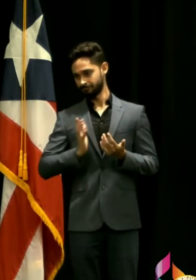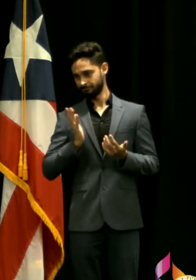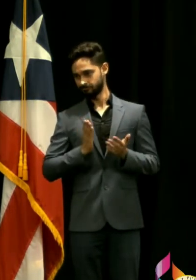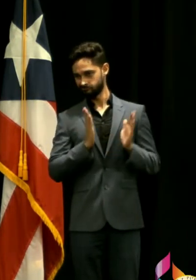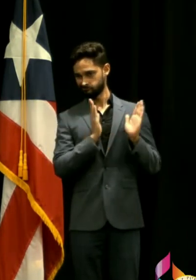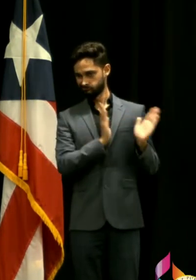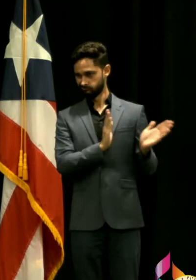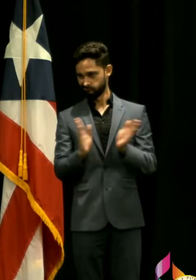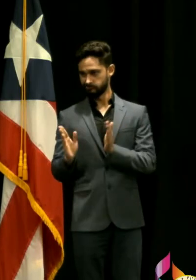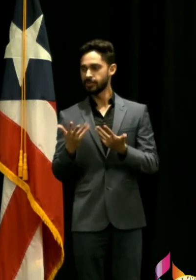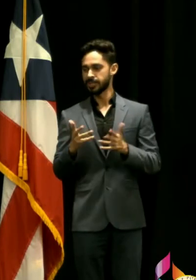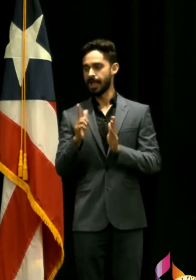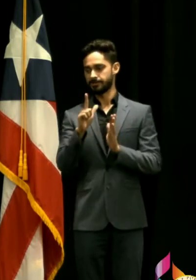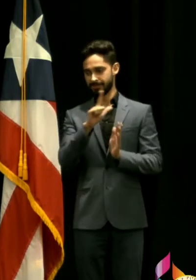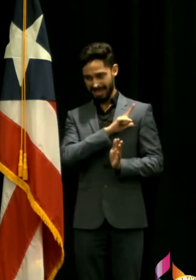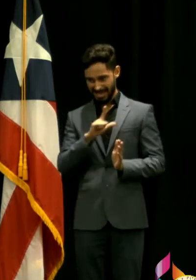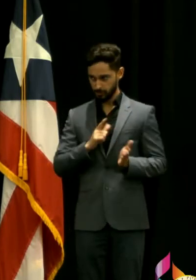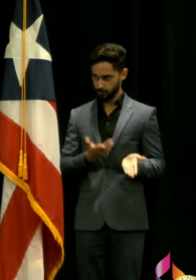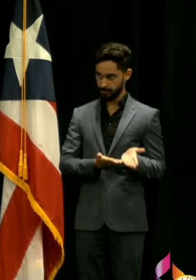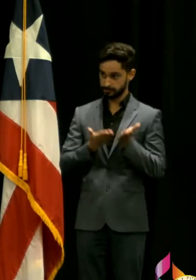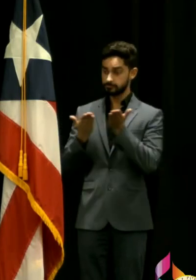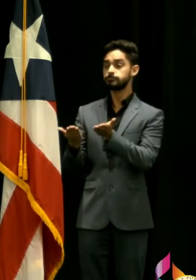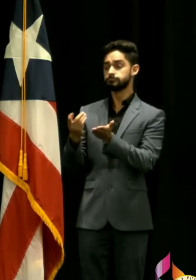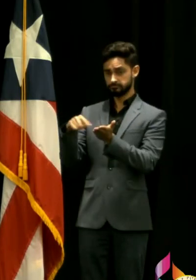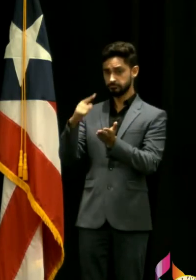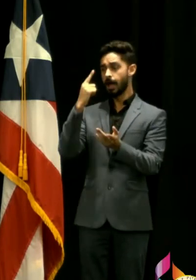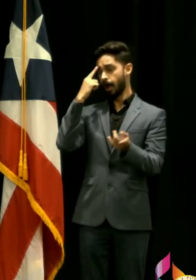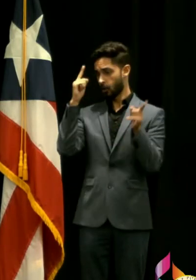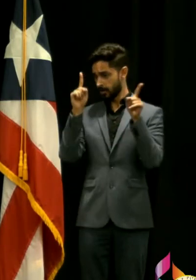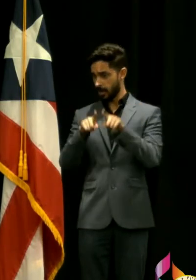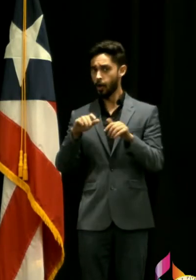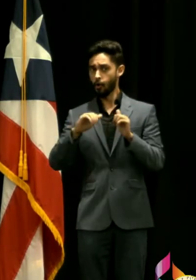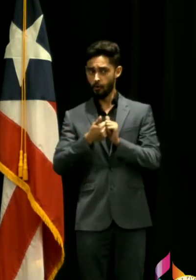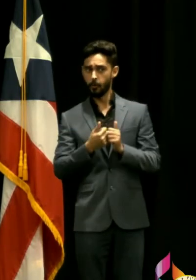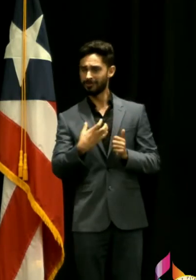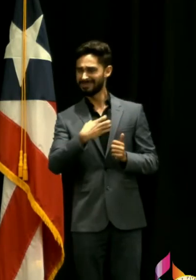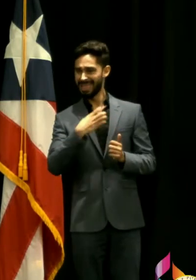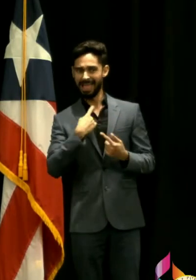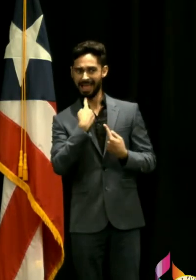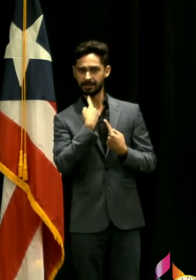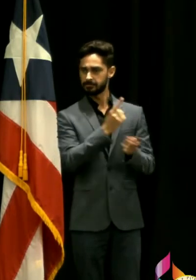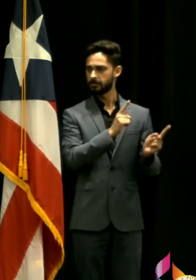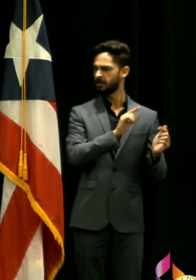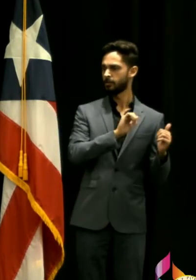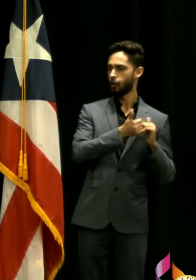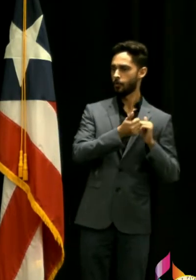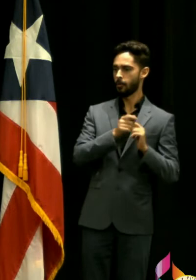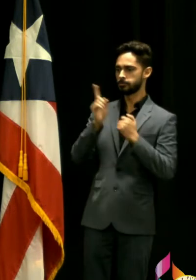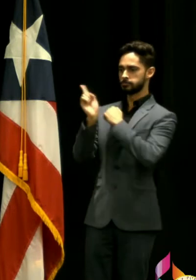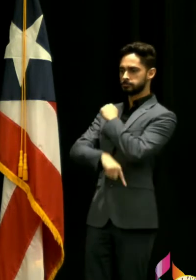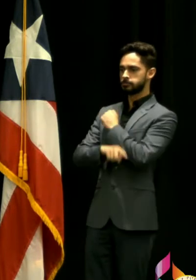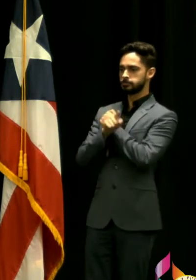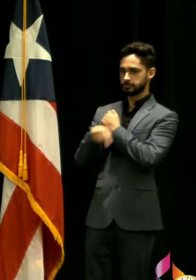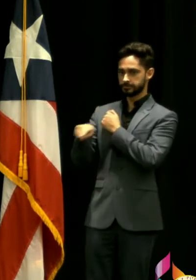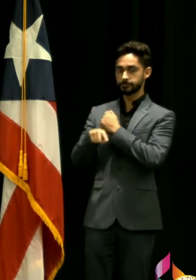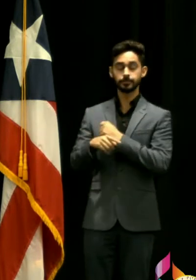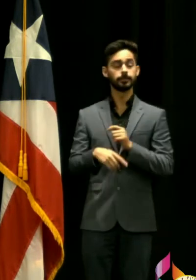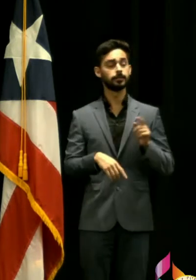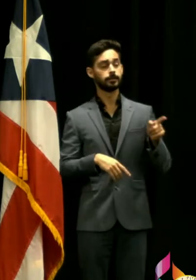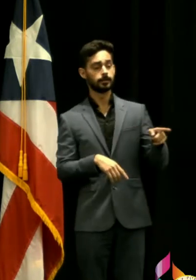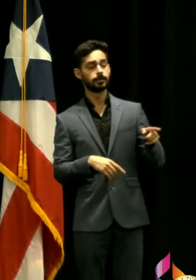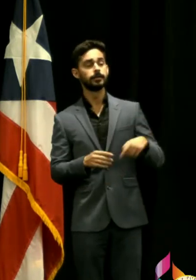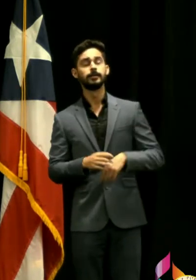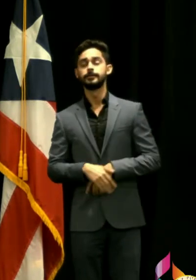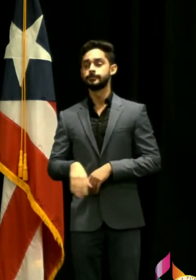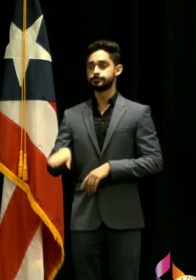presenté a la legislatura ahora que va a tomar cartaz en el asunto san juan daily star saludo gobernador yo tengo una pregunta